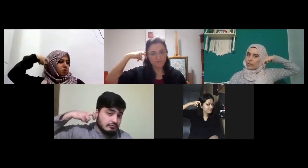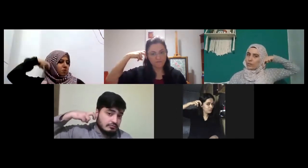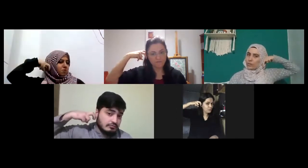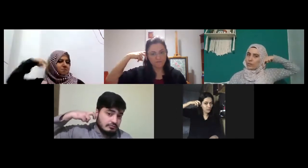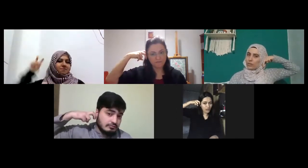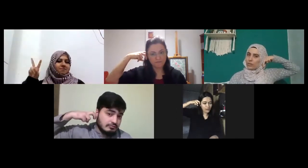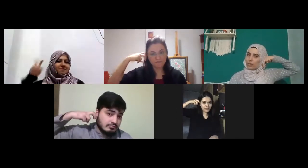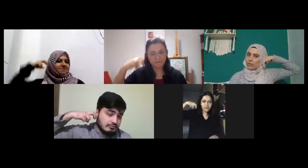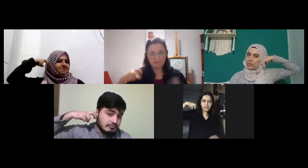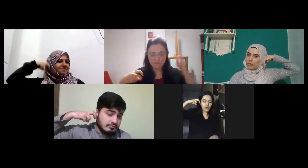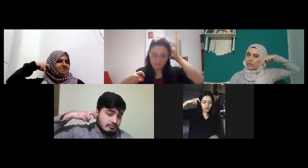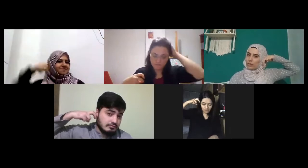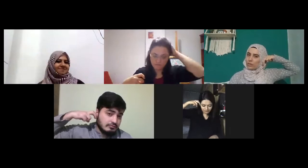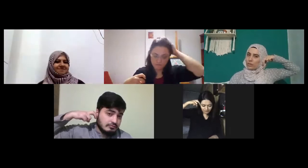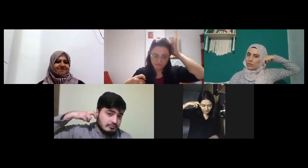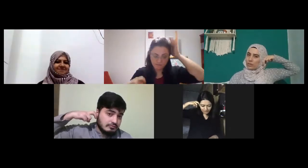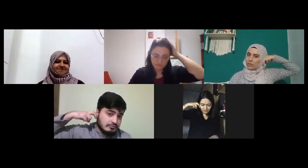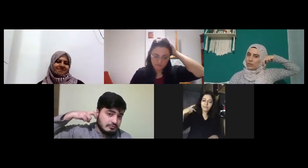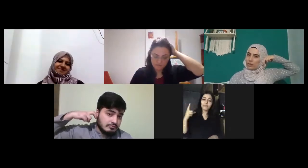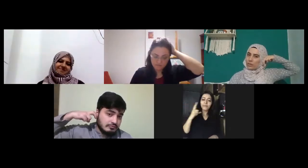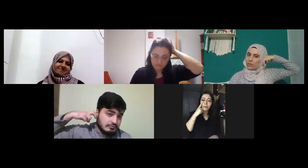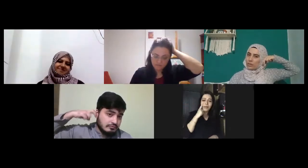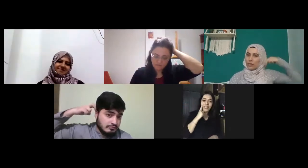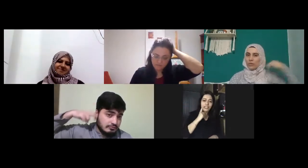bu dağımı taktım bordo beş